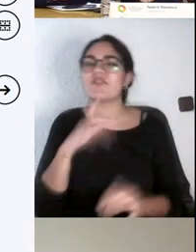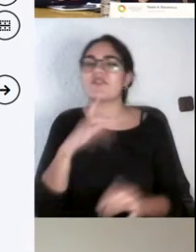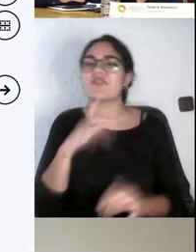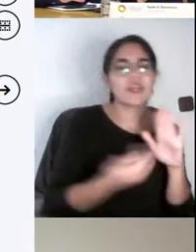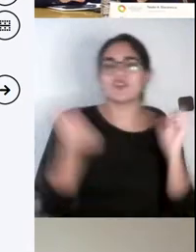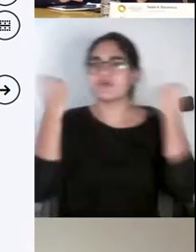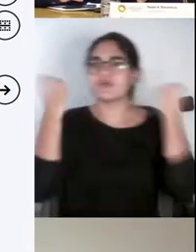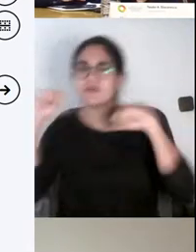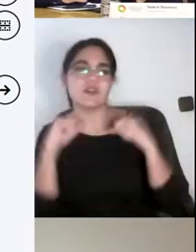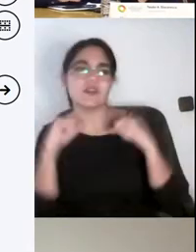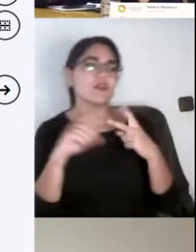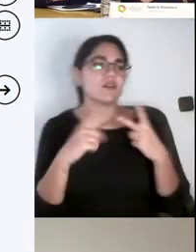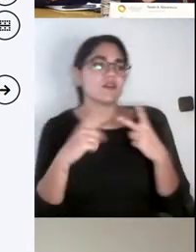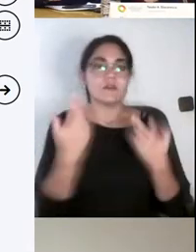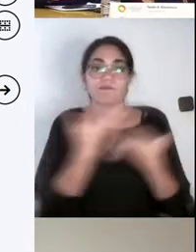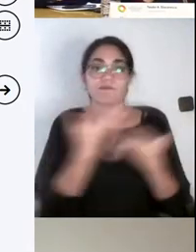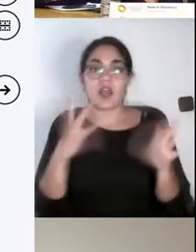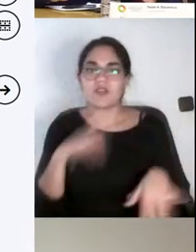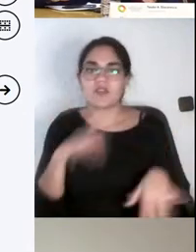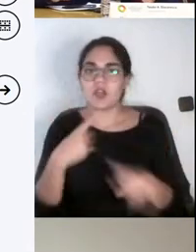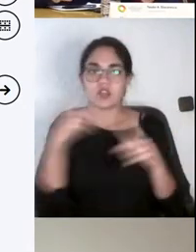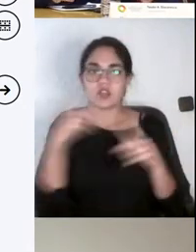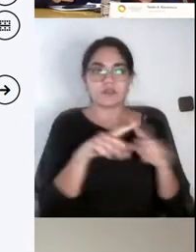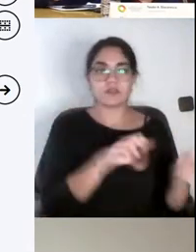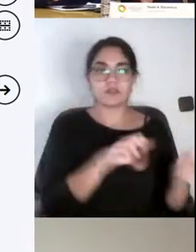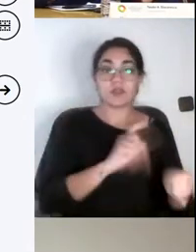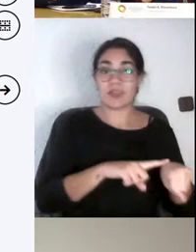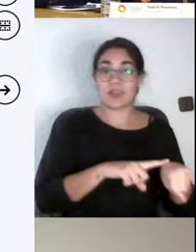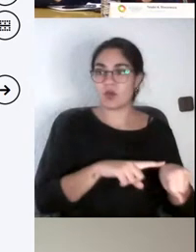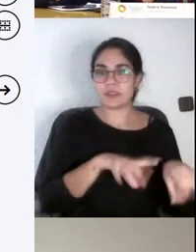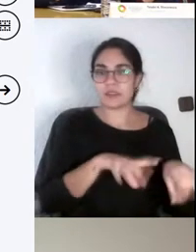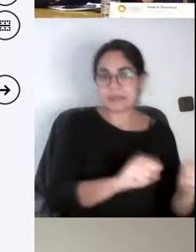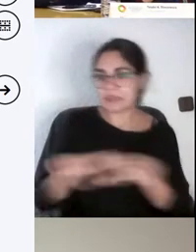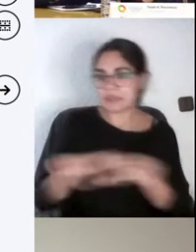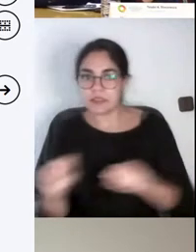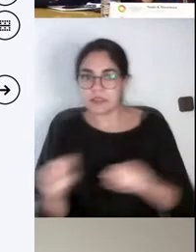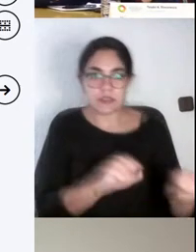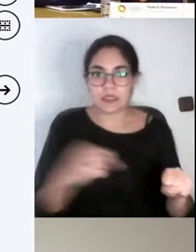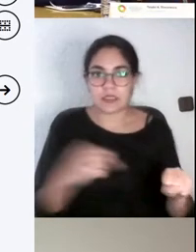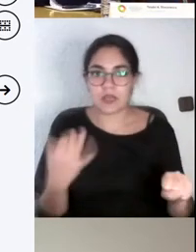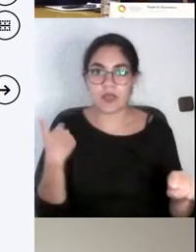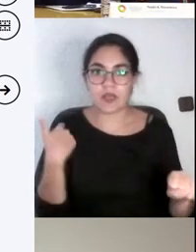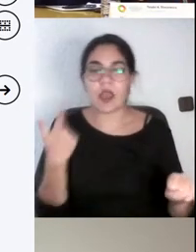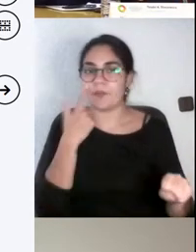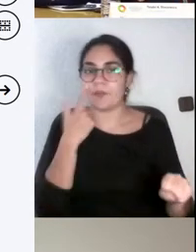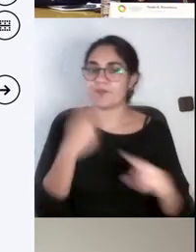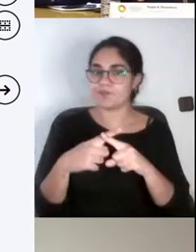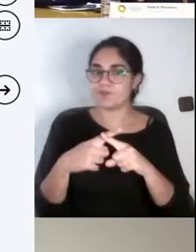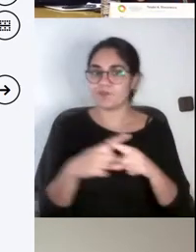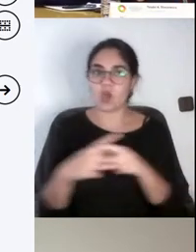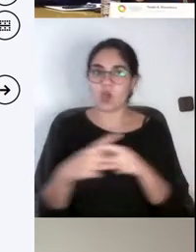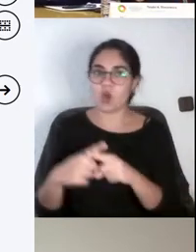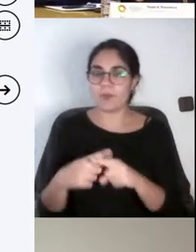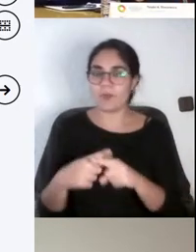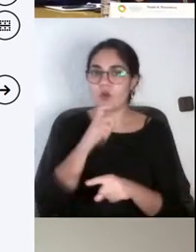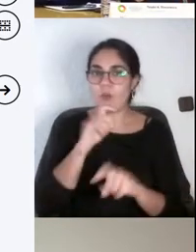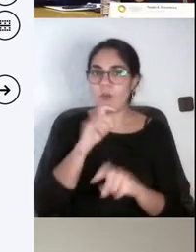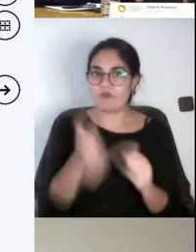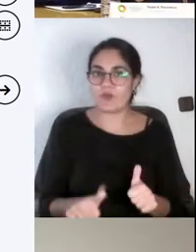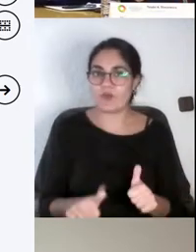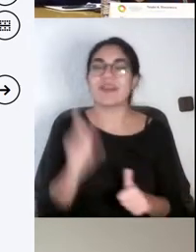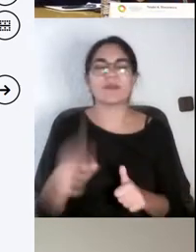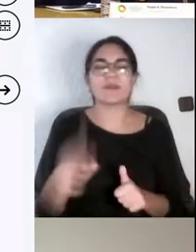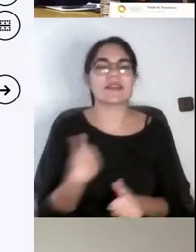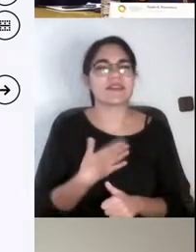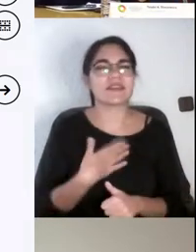quitando tiempo. Yo creo que lo que habría que ir enfocando es también a